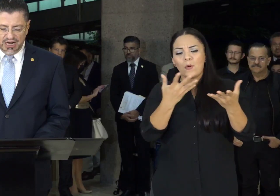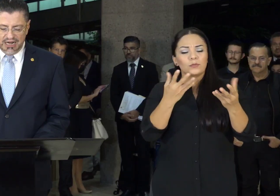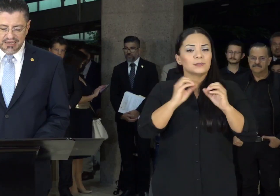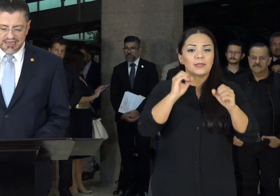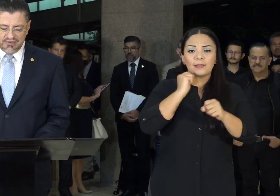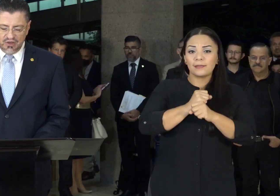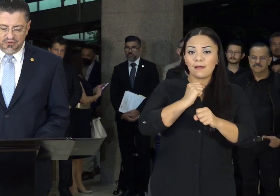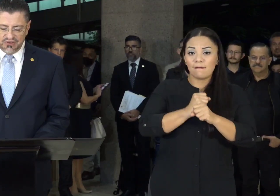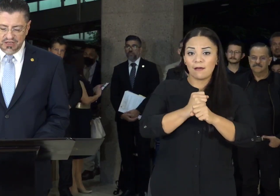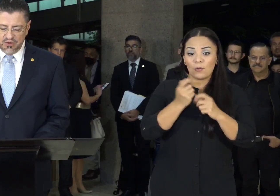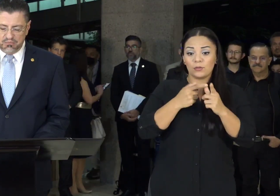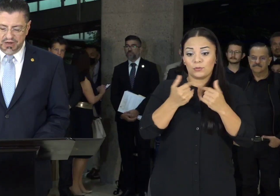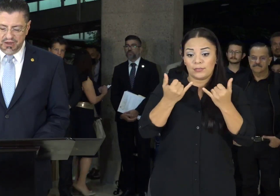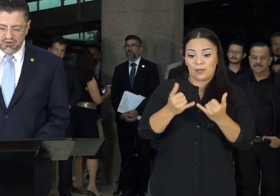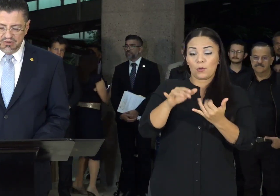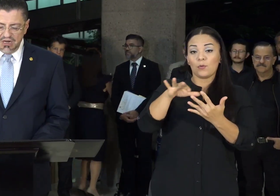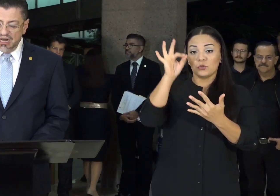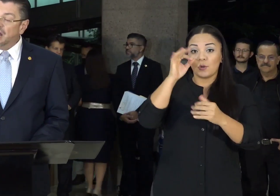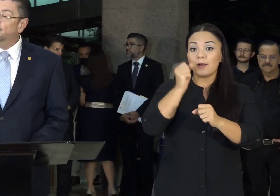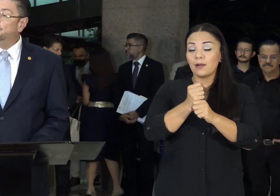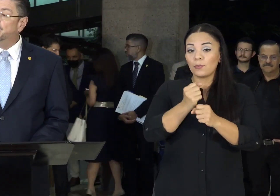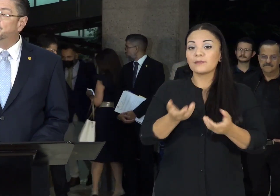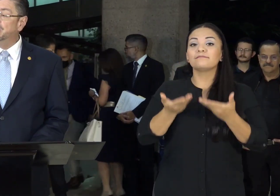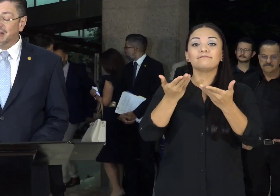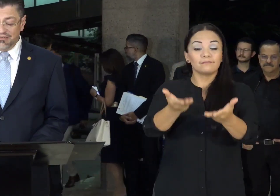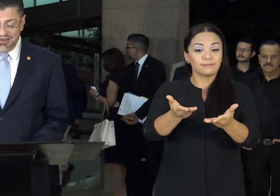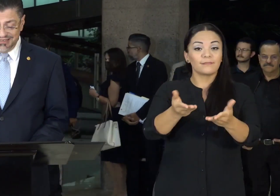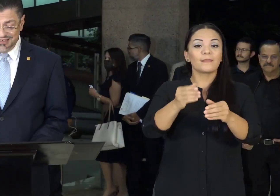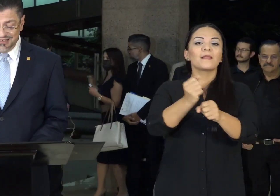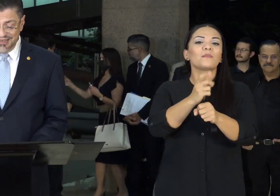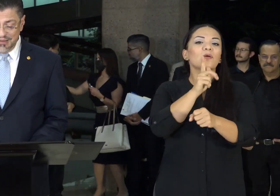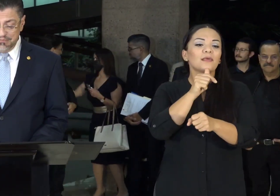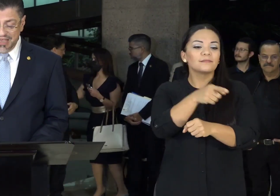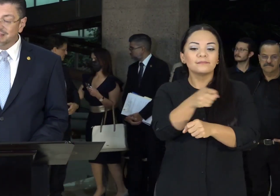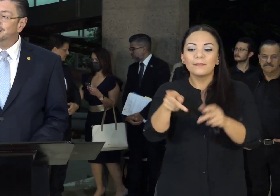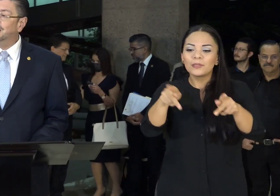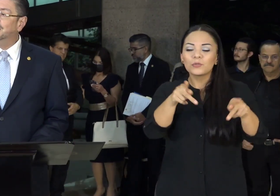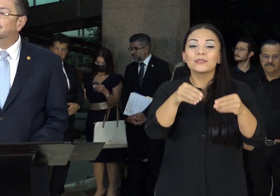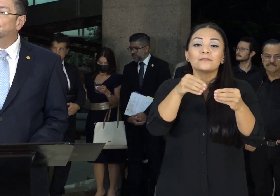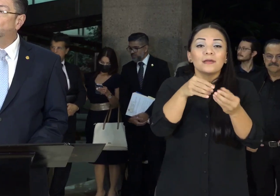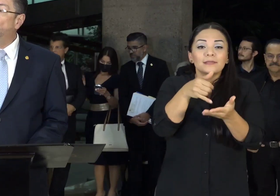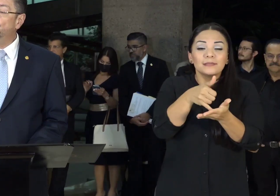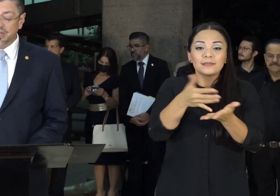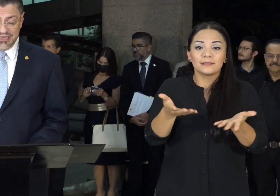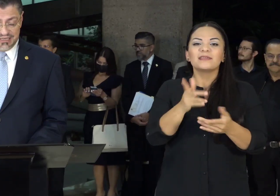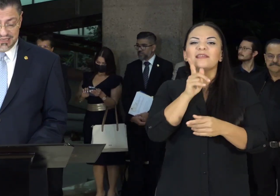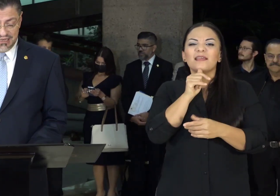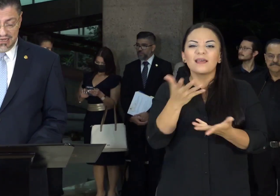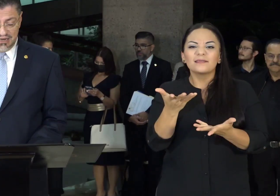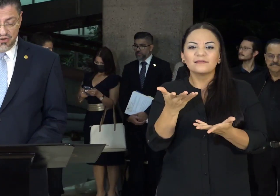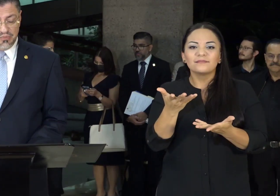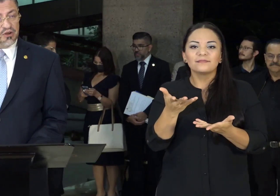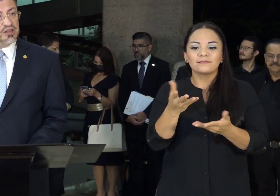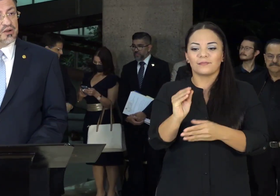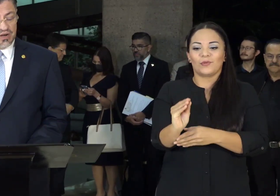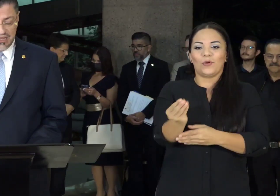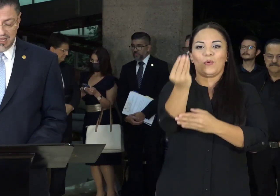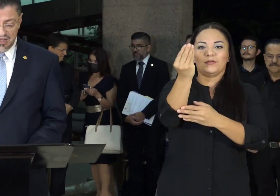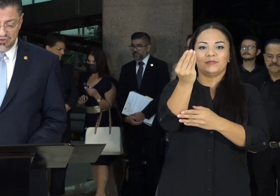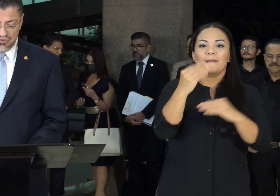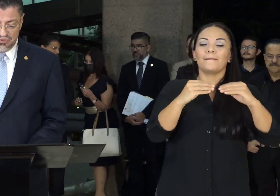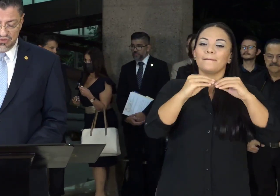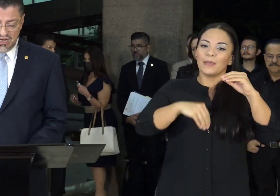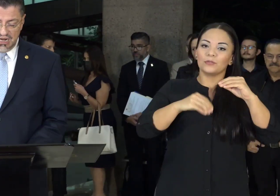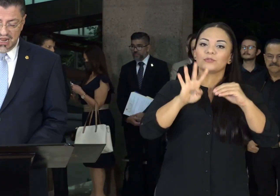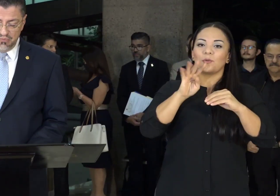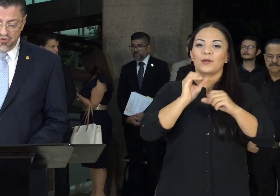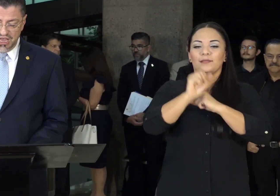laboral ya está ofreciendo empleo a los más vulnerables. Piensen, los jóvenes, los menores de 40